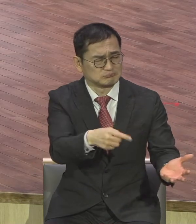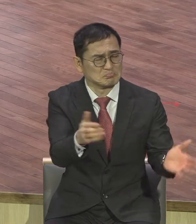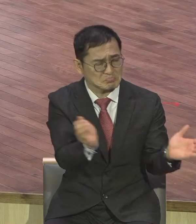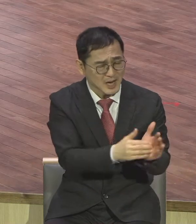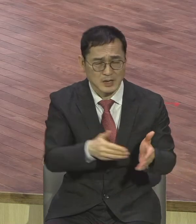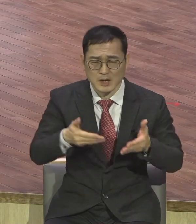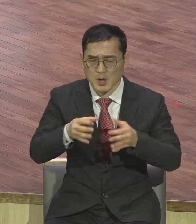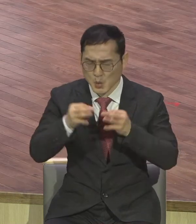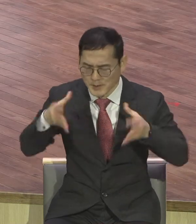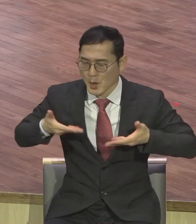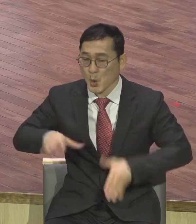문제가 생겼어요